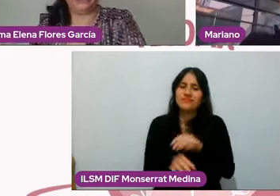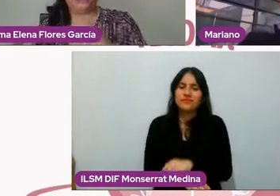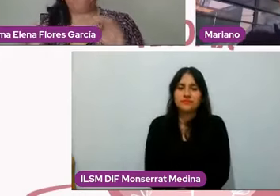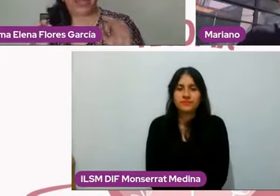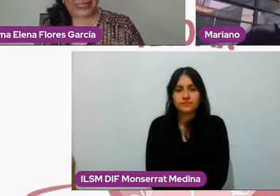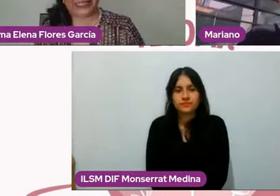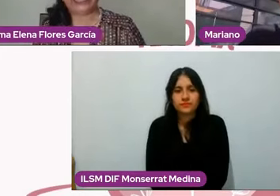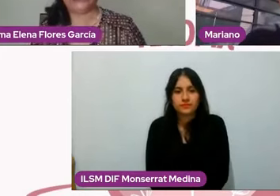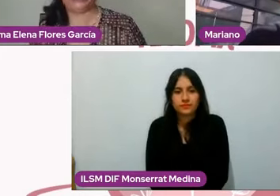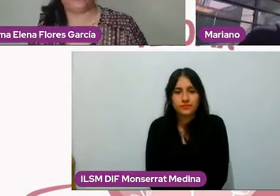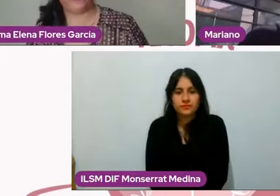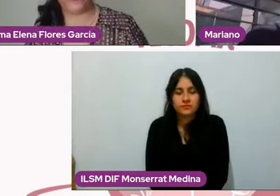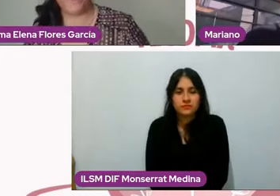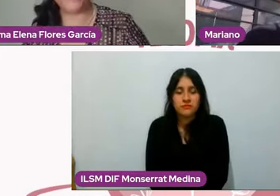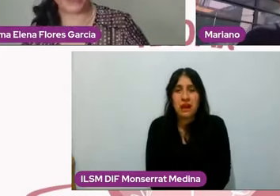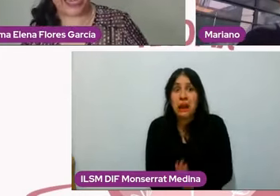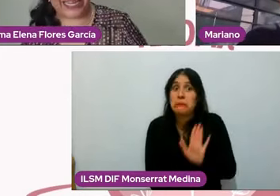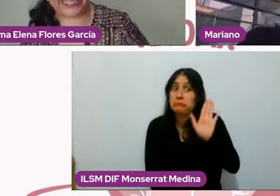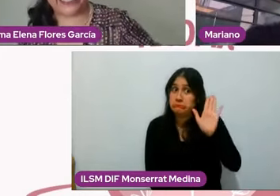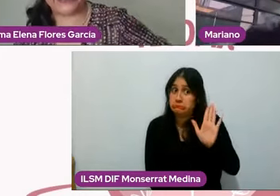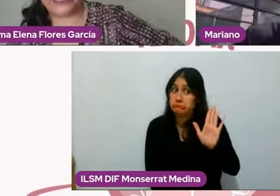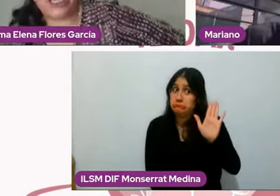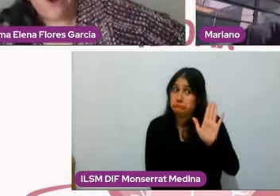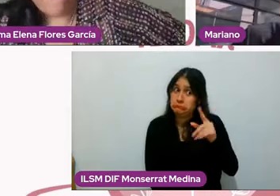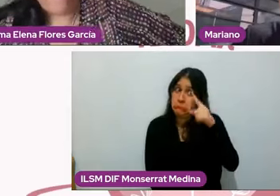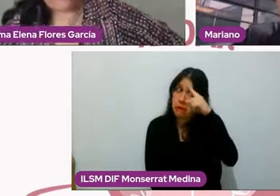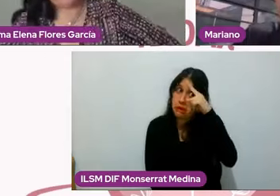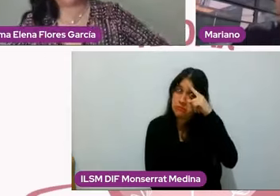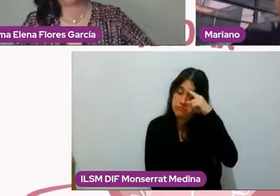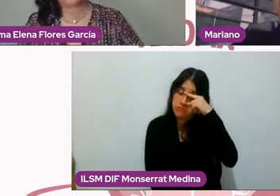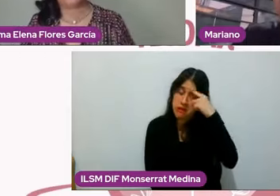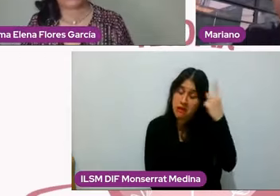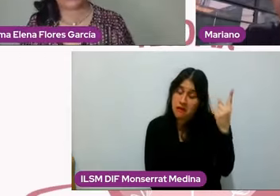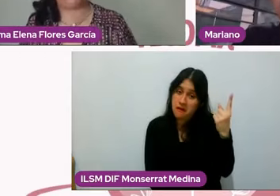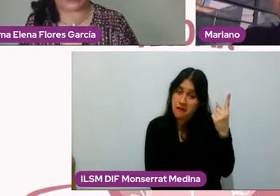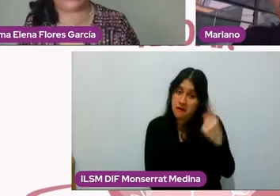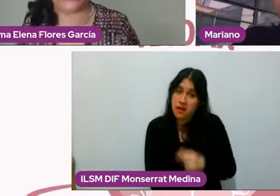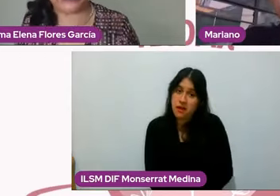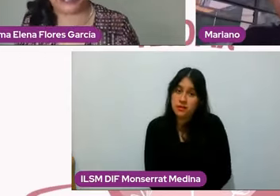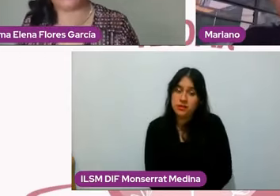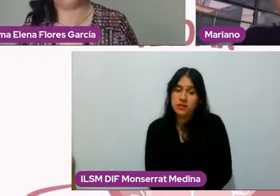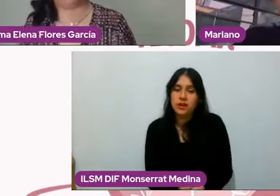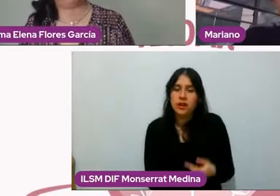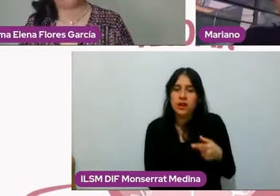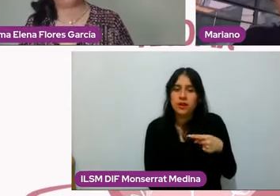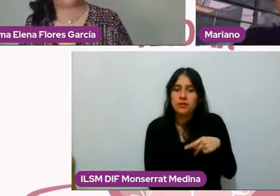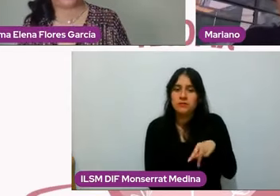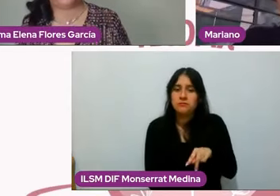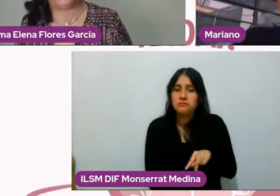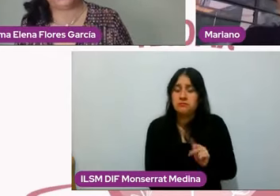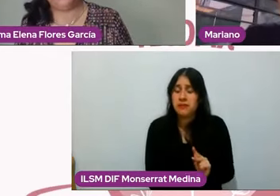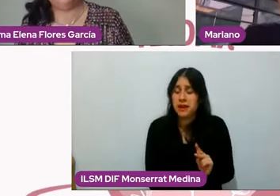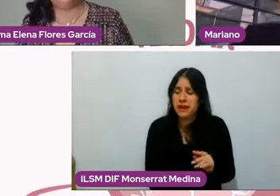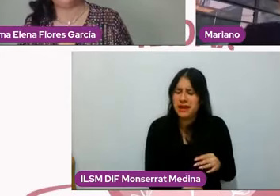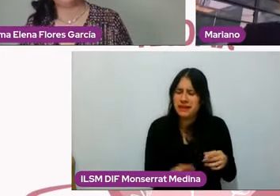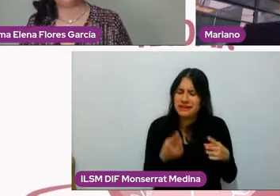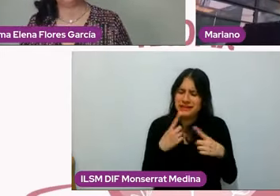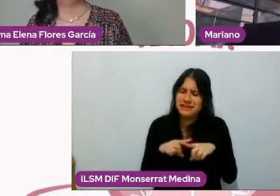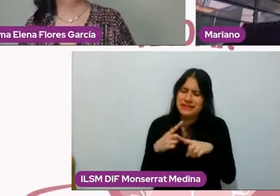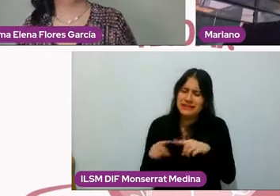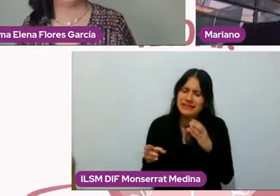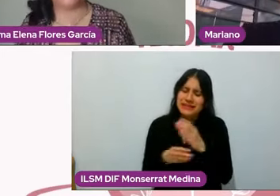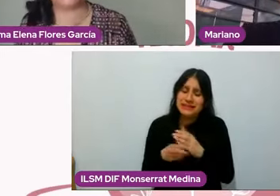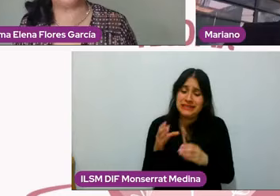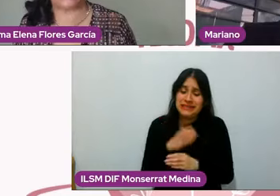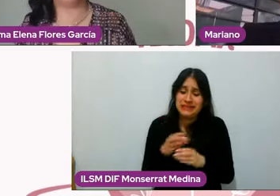y parece sencillo ¿no? parece sencillo pero justo se han creado cantidad de estructuras sociales ¿no?